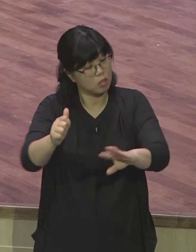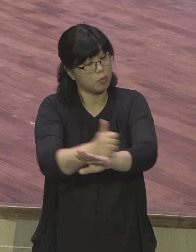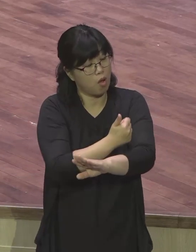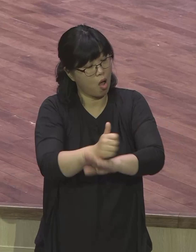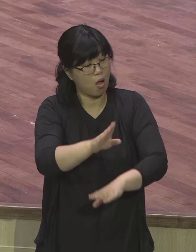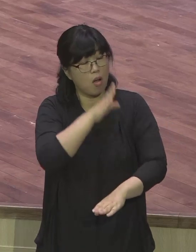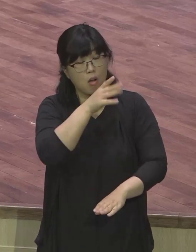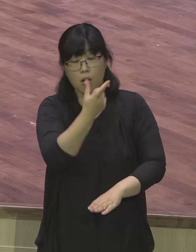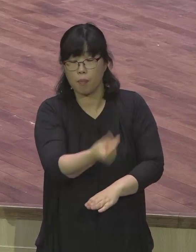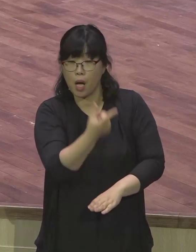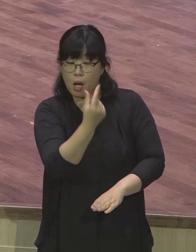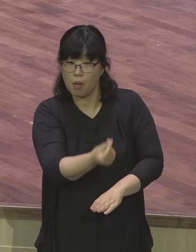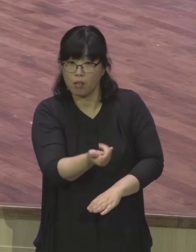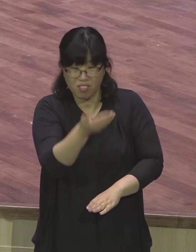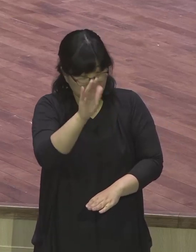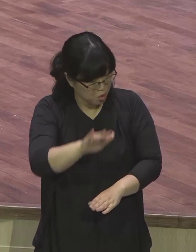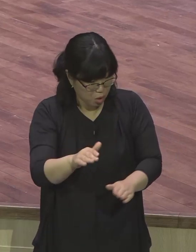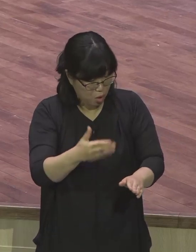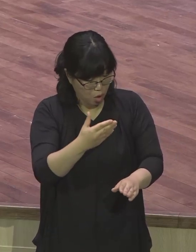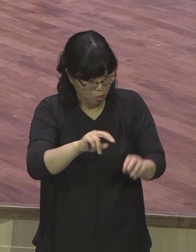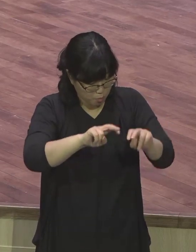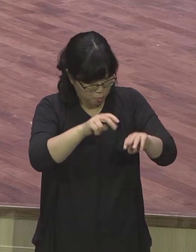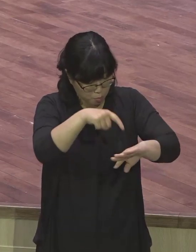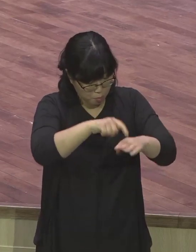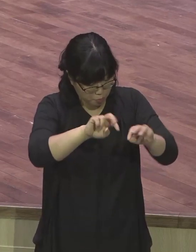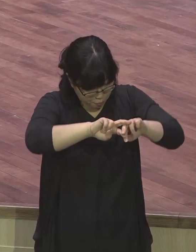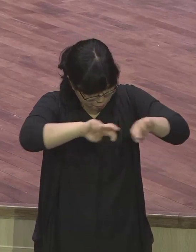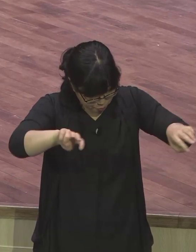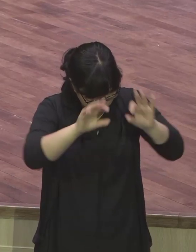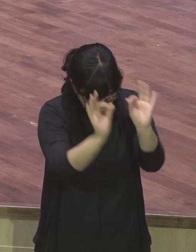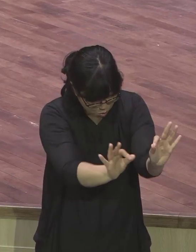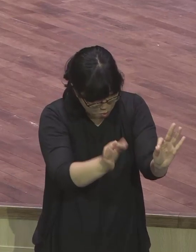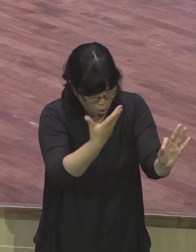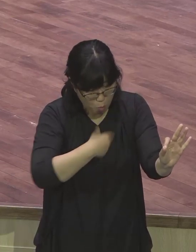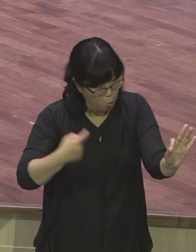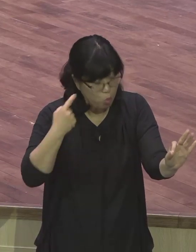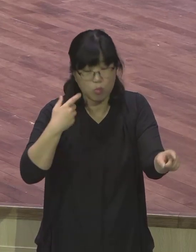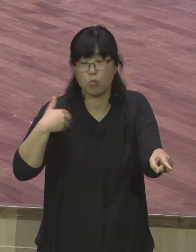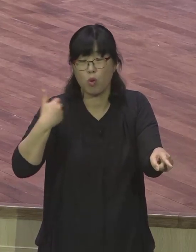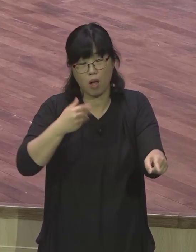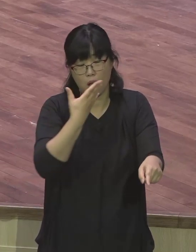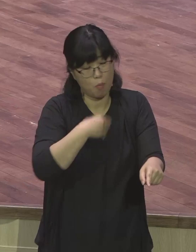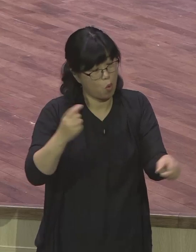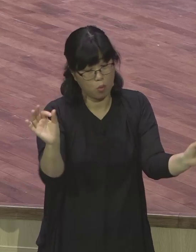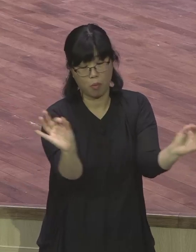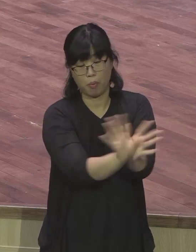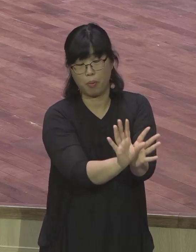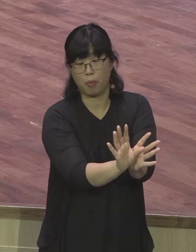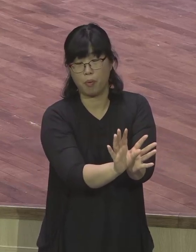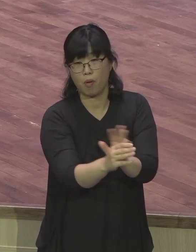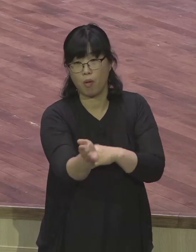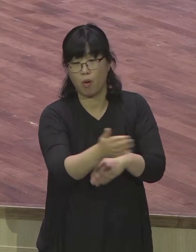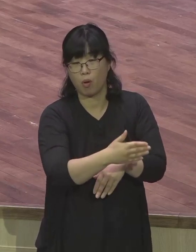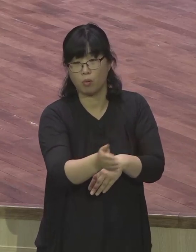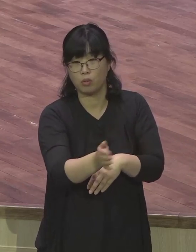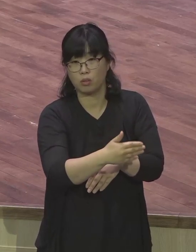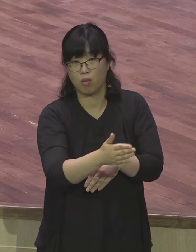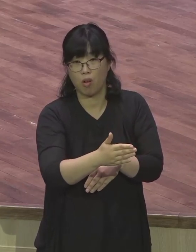또 복음이 없으니까 당연히 종교생활을 하고 있는 기독교들이 많이 있습니다 이러한 사람들에게